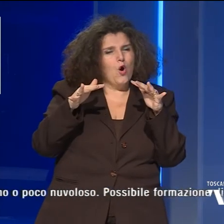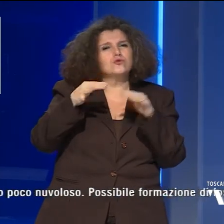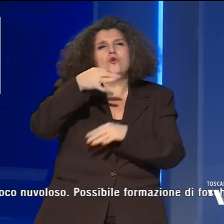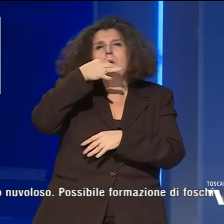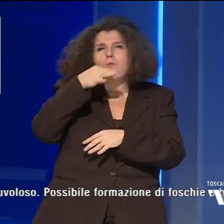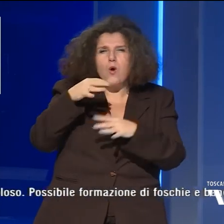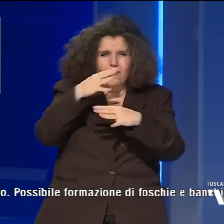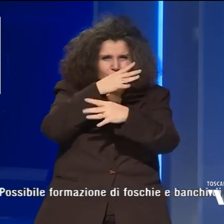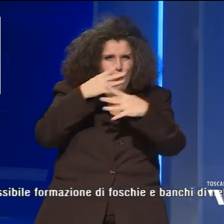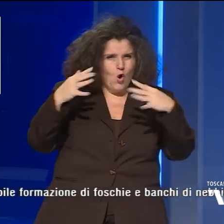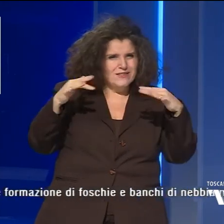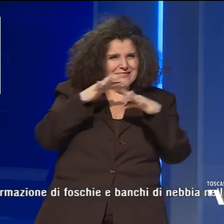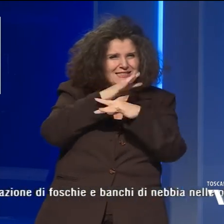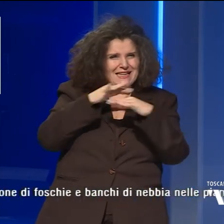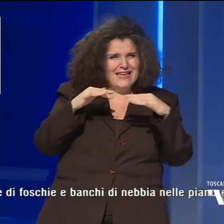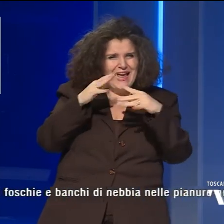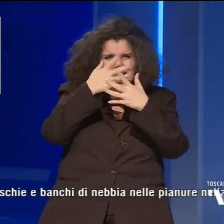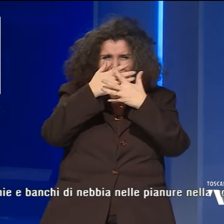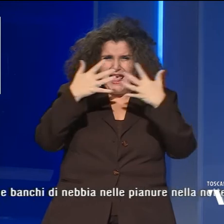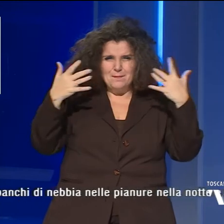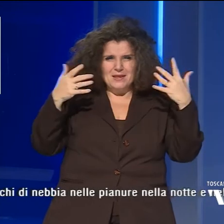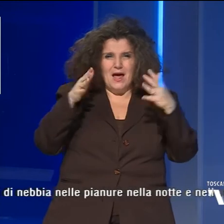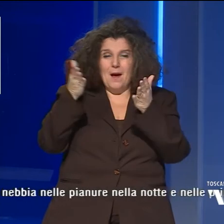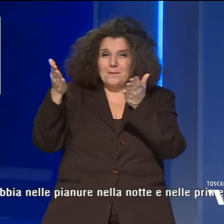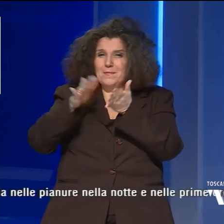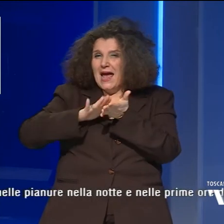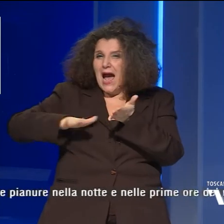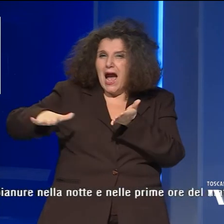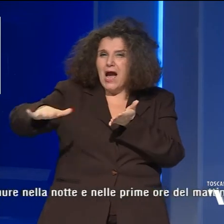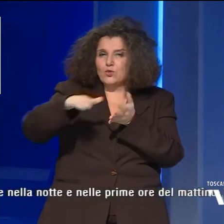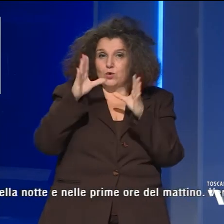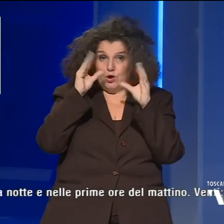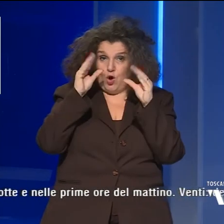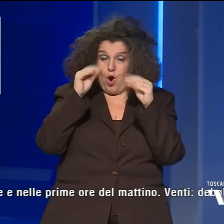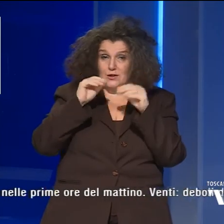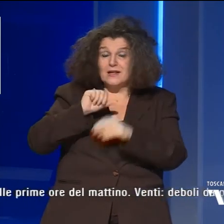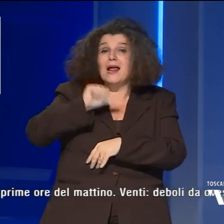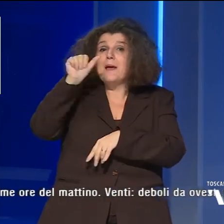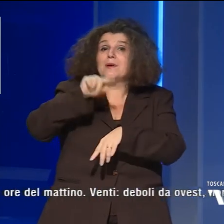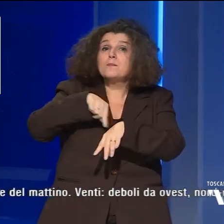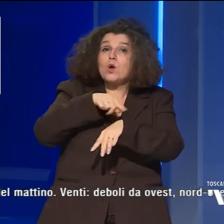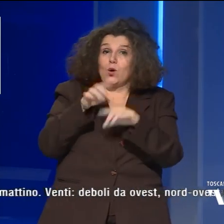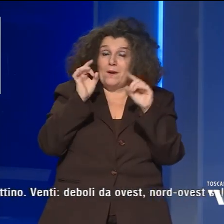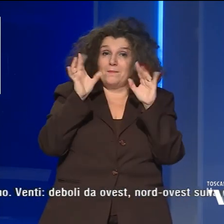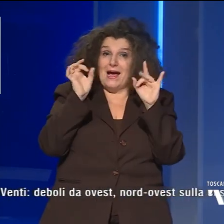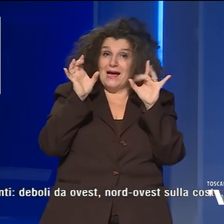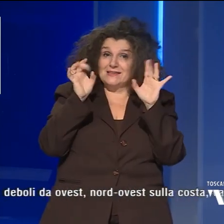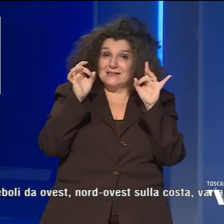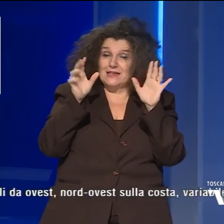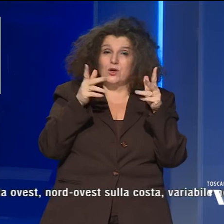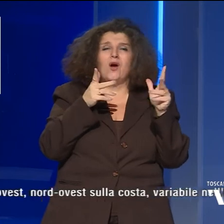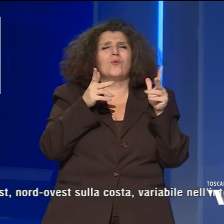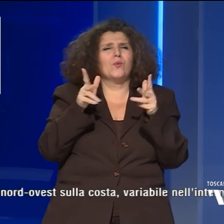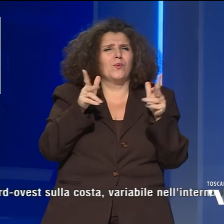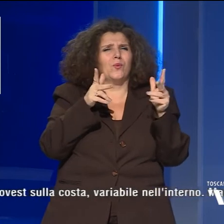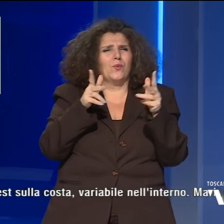di foschie e banchi di nebbia nelle pianure durante la notte e nelle prime ore del mattino. I venti